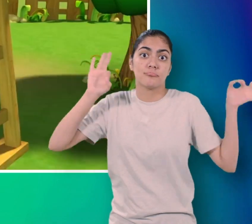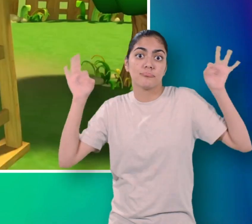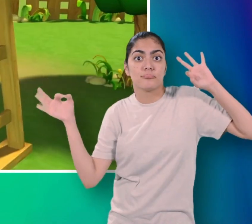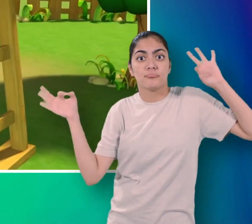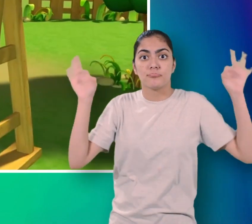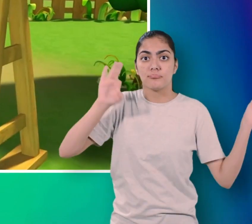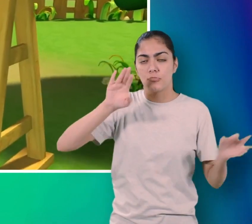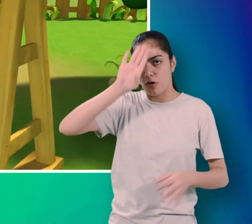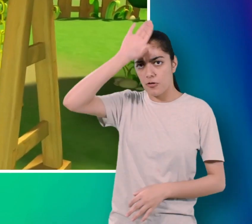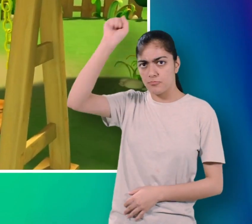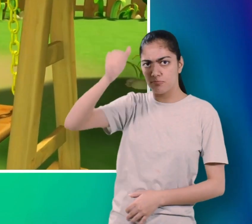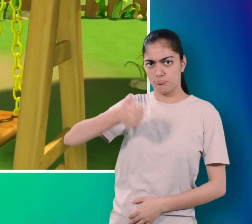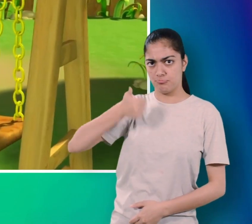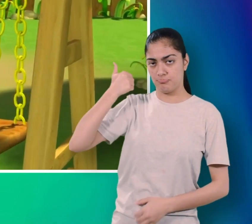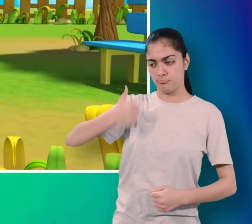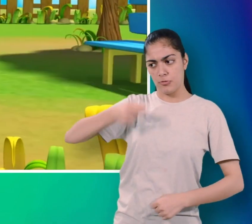जंगल की सरकार ने